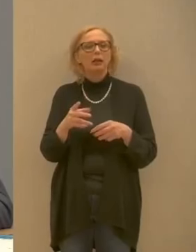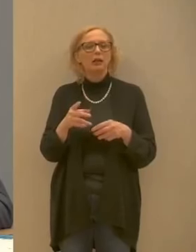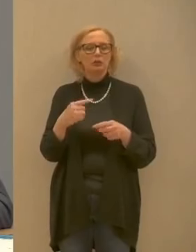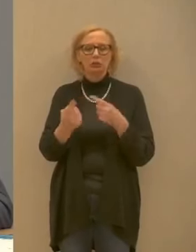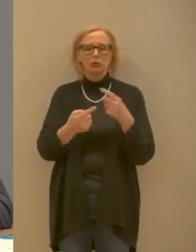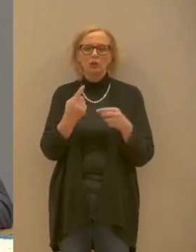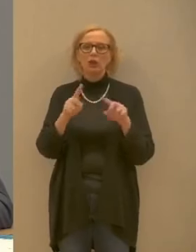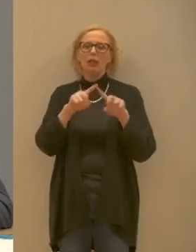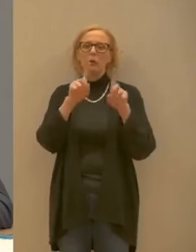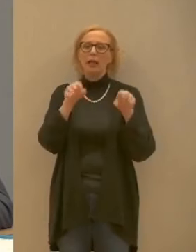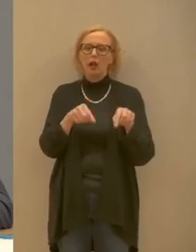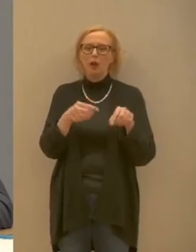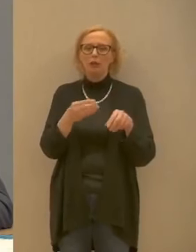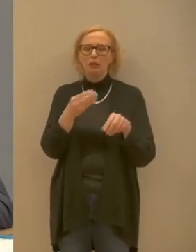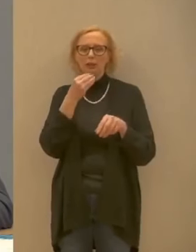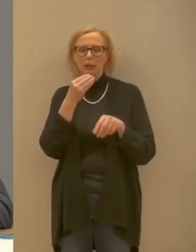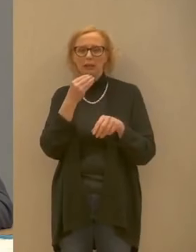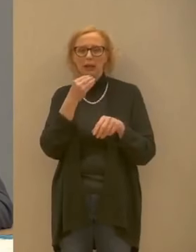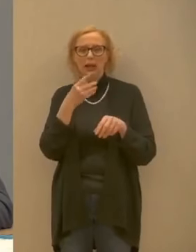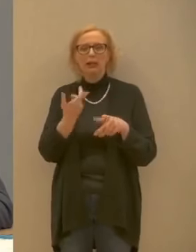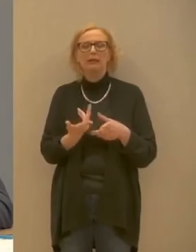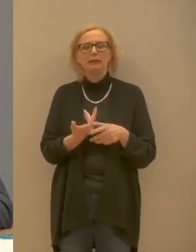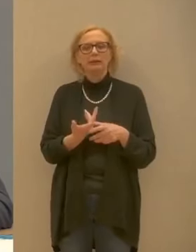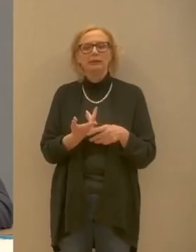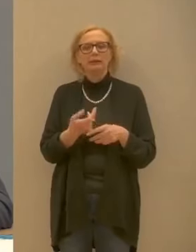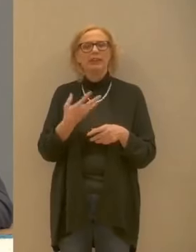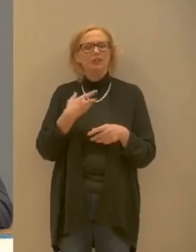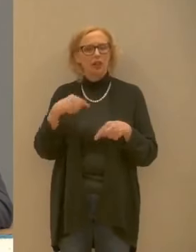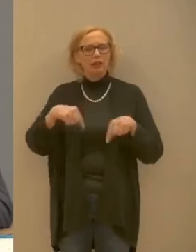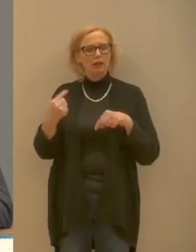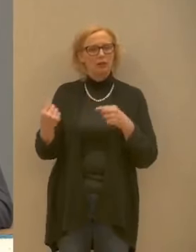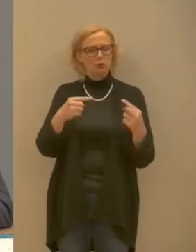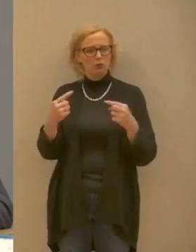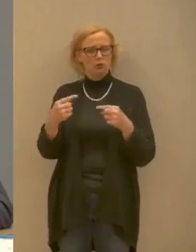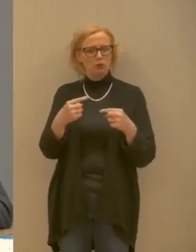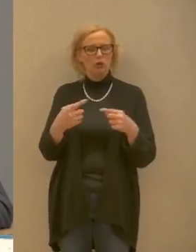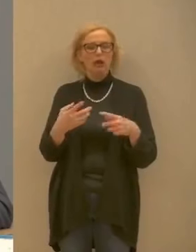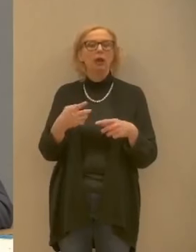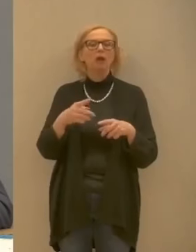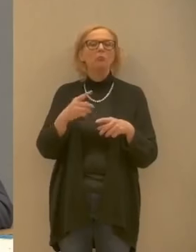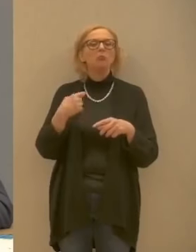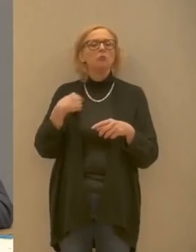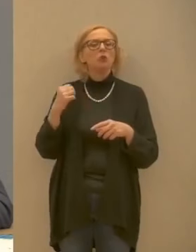che questa è la discussione che c in corso seguano questa